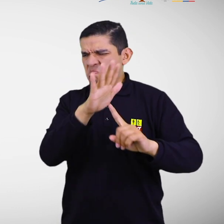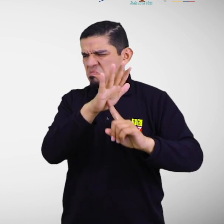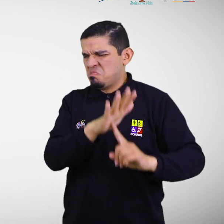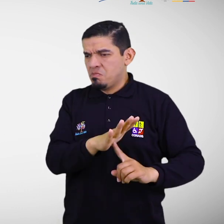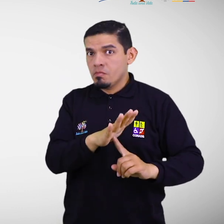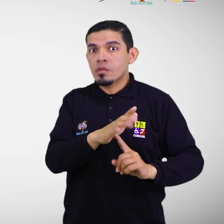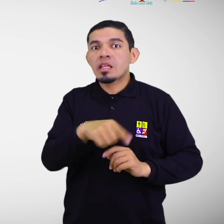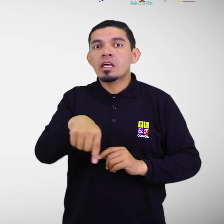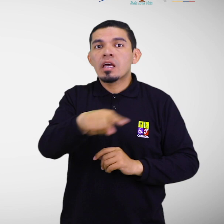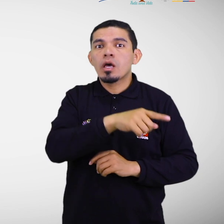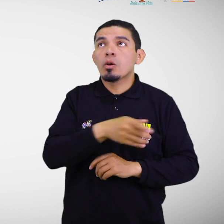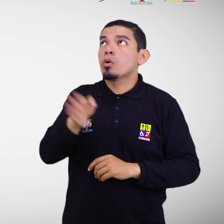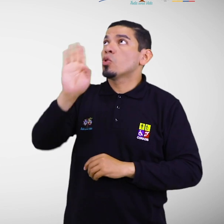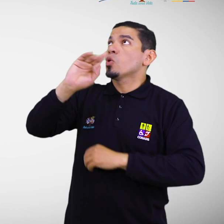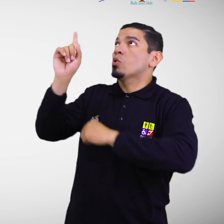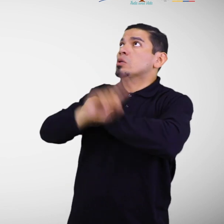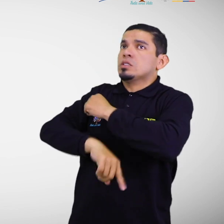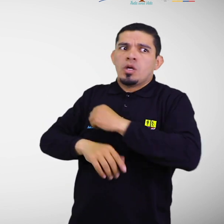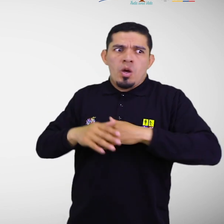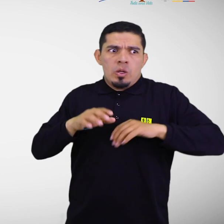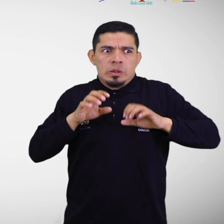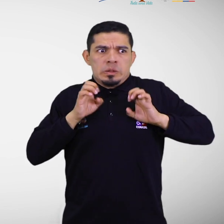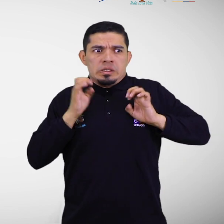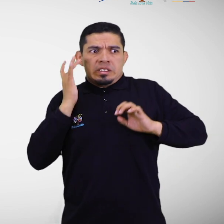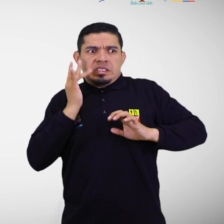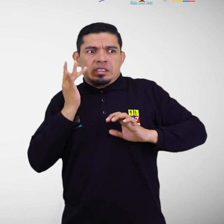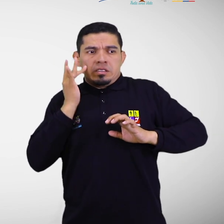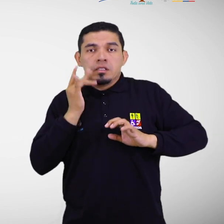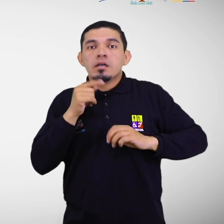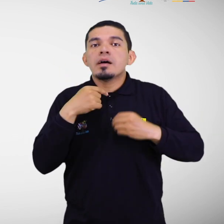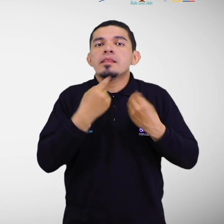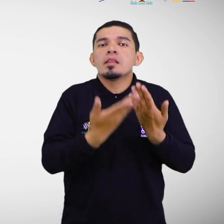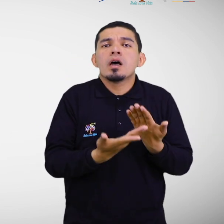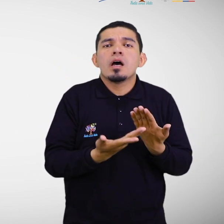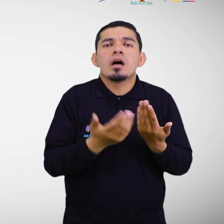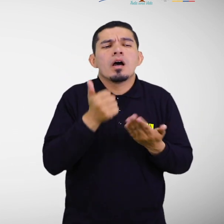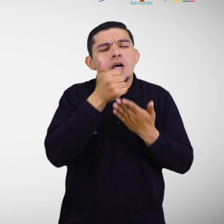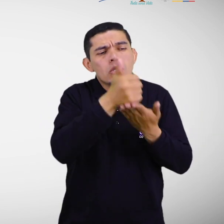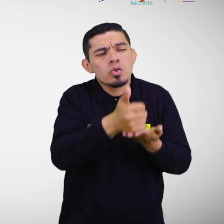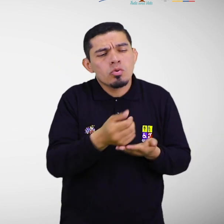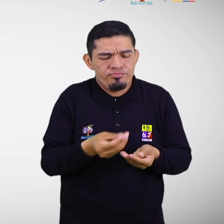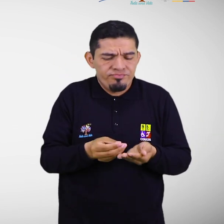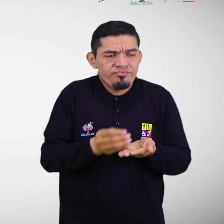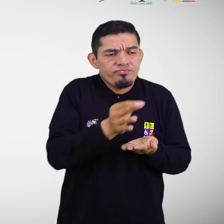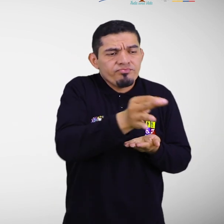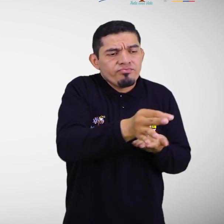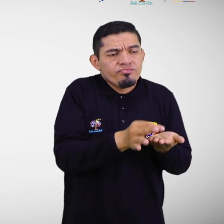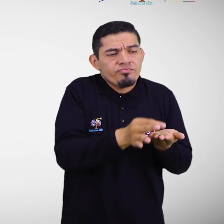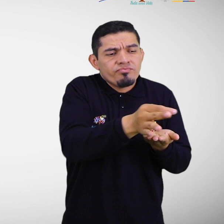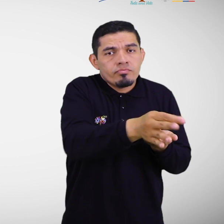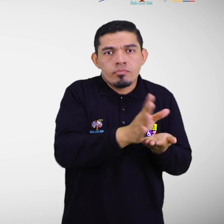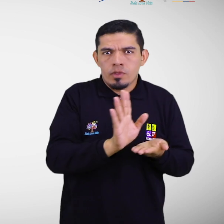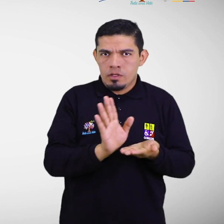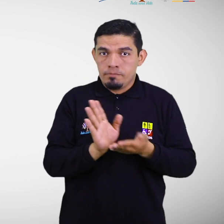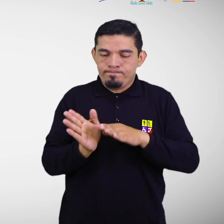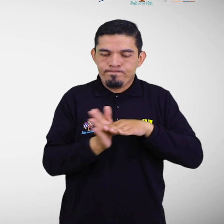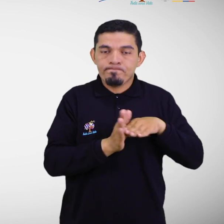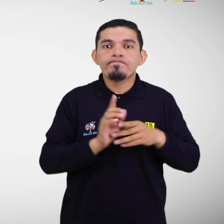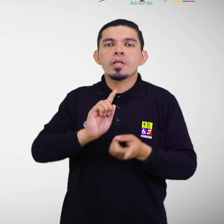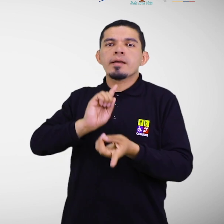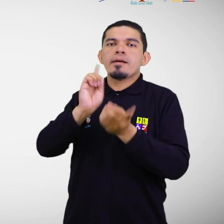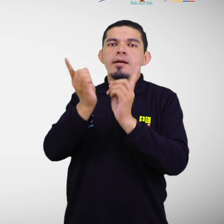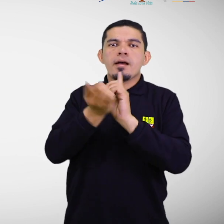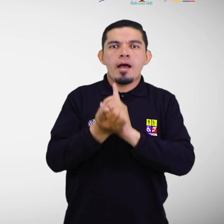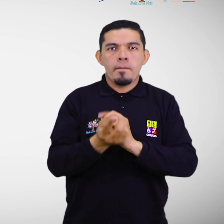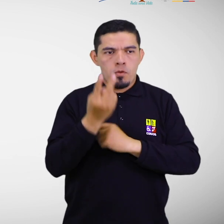Al ser producto de un castigo divino únicamente podían ser víctimas de compasión, posteriormente se pasó a un modelo